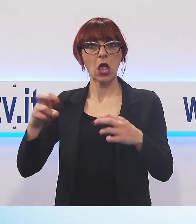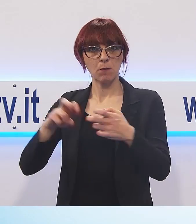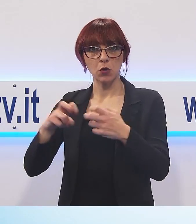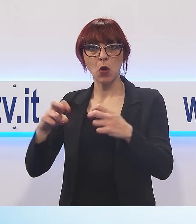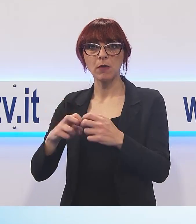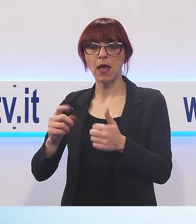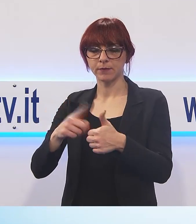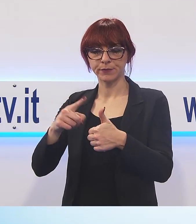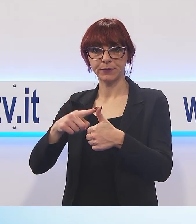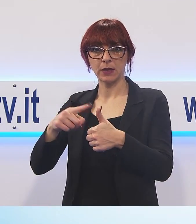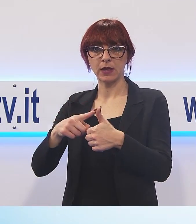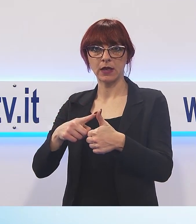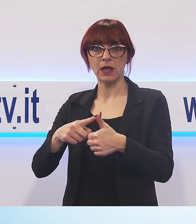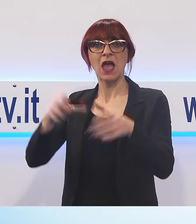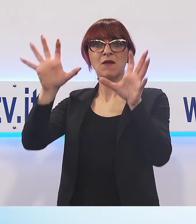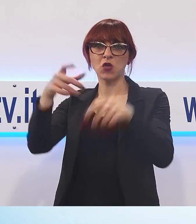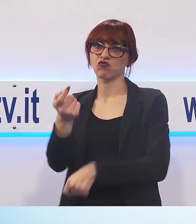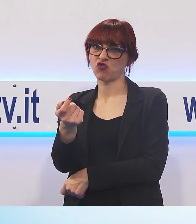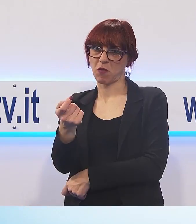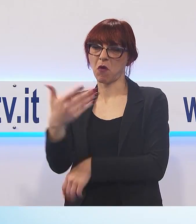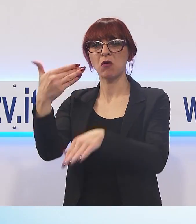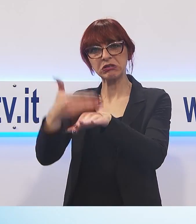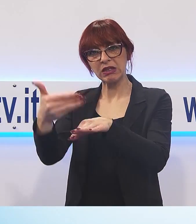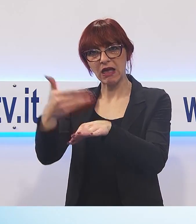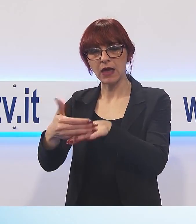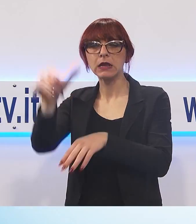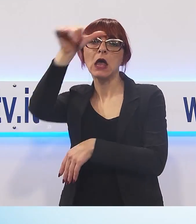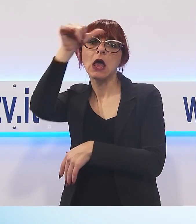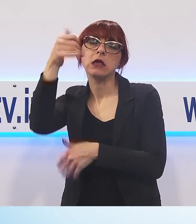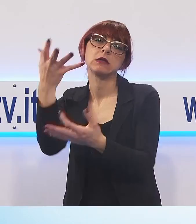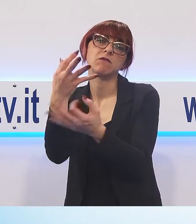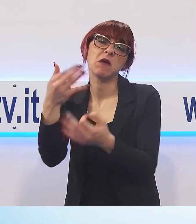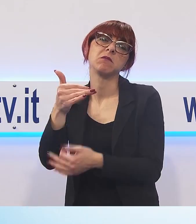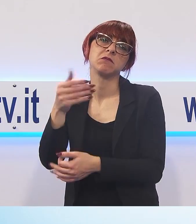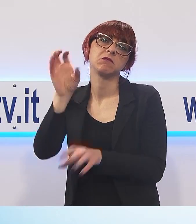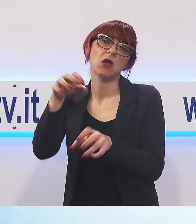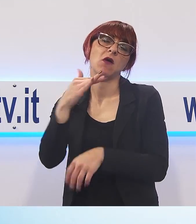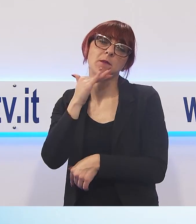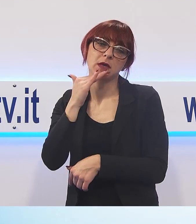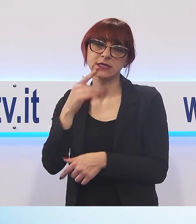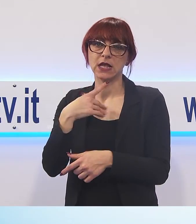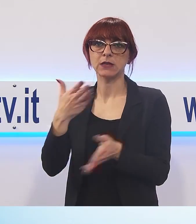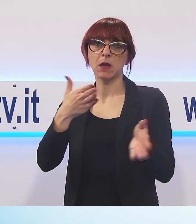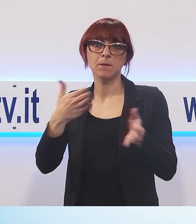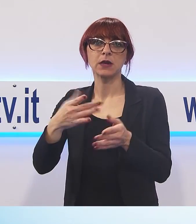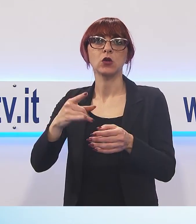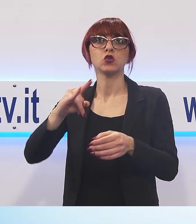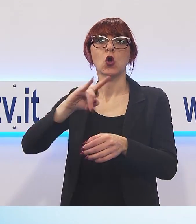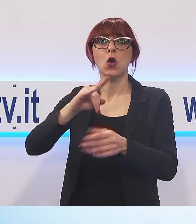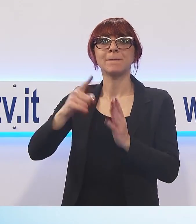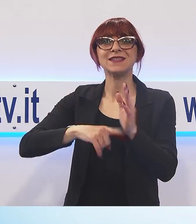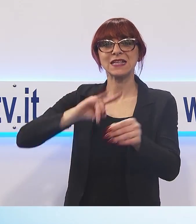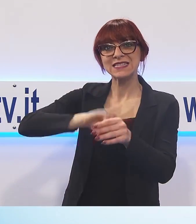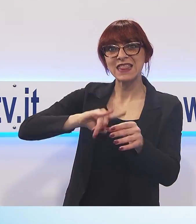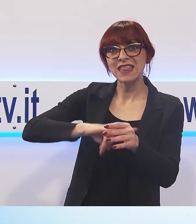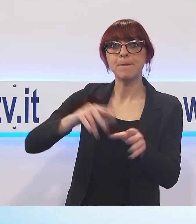tardiva, cioè non tanto estiva che non c'è stata, cioè l'estate ha piovuto abbastanza, ma la siccità di settembre soprattutto e anche di ottobre,